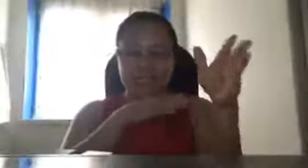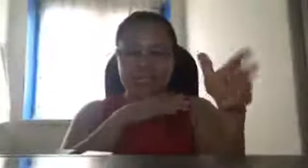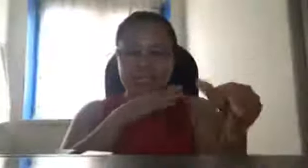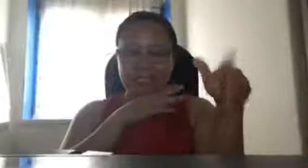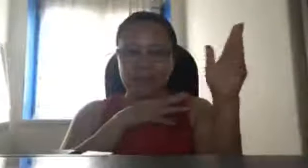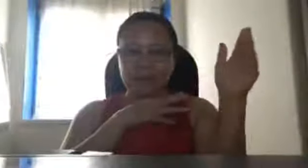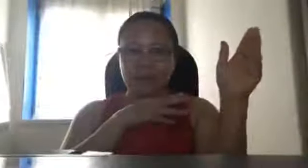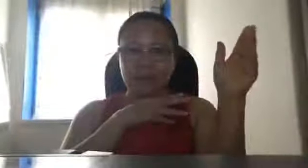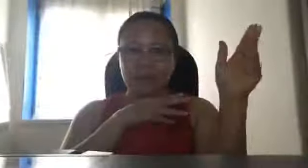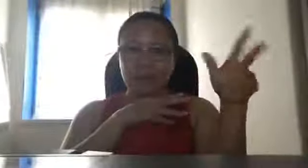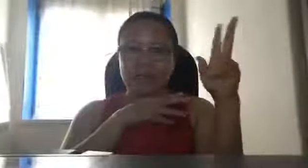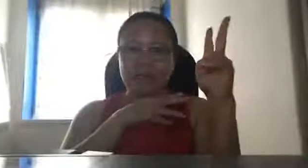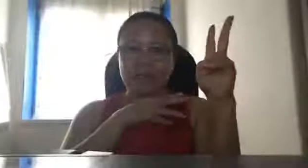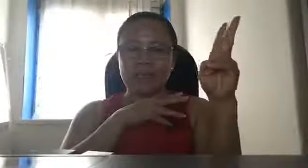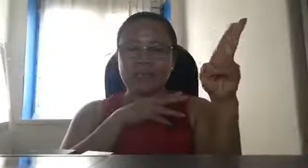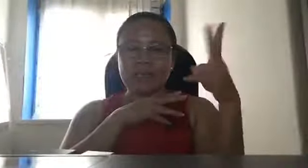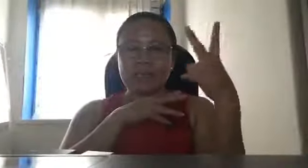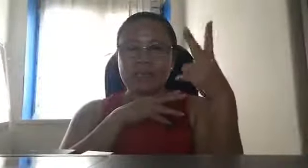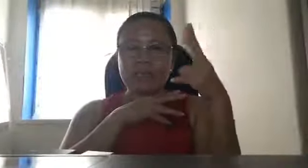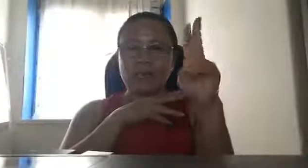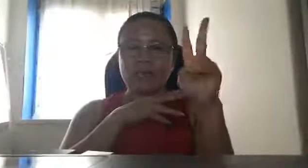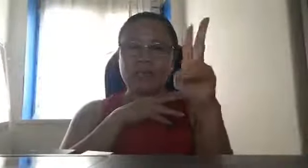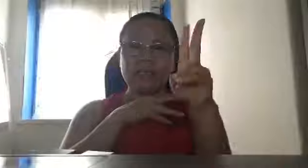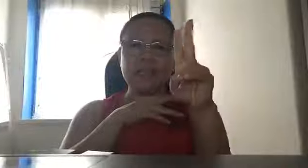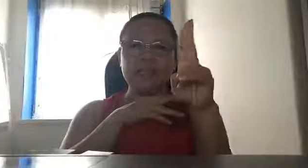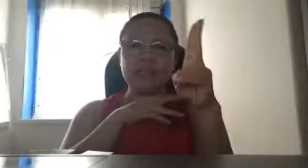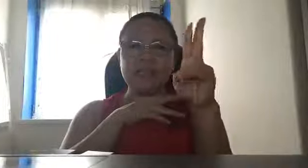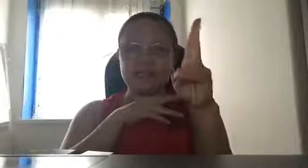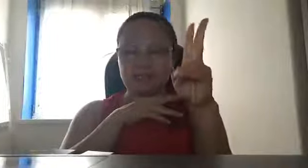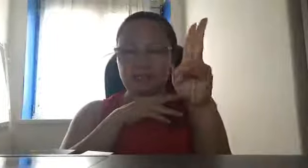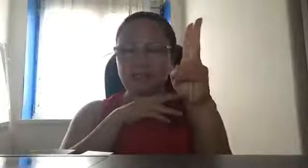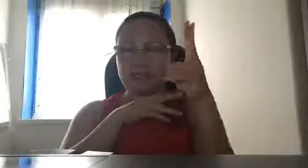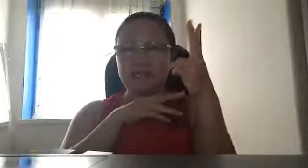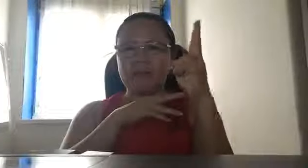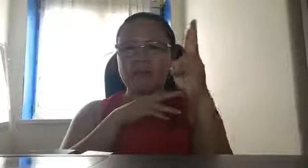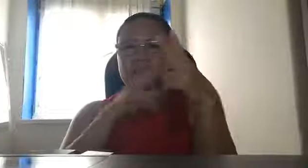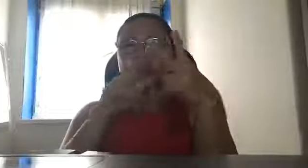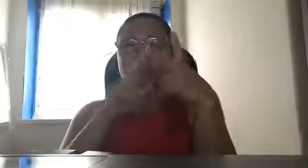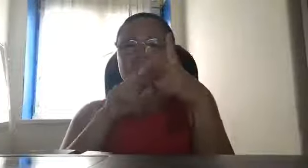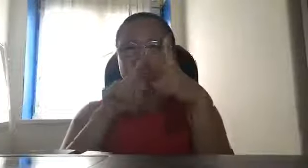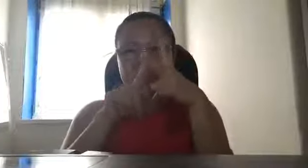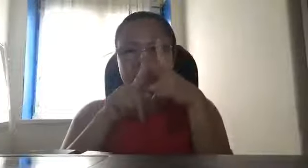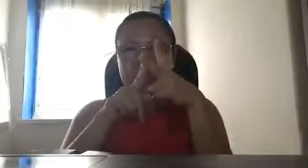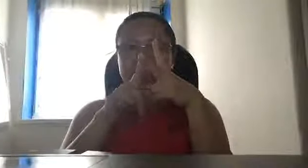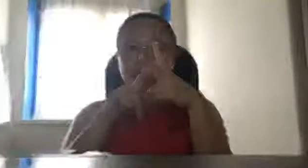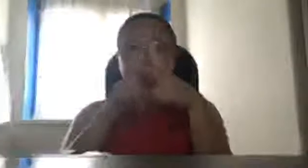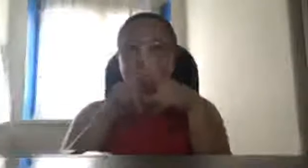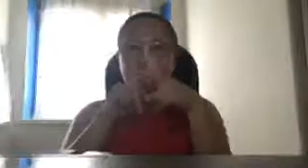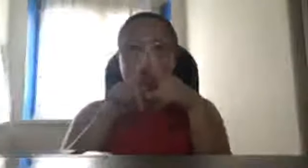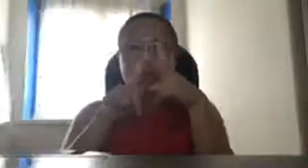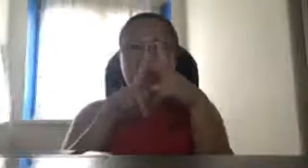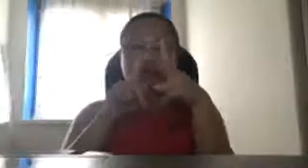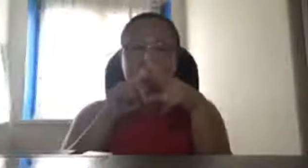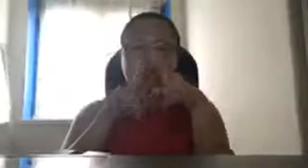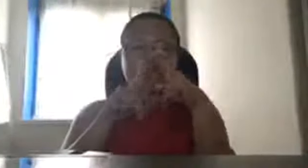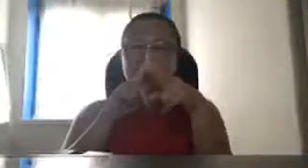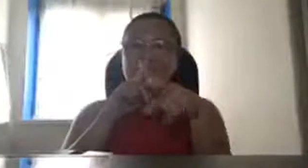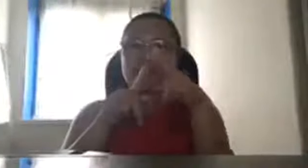china yung submarine dalawa dalawa yata ang submarine ang sabi nila dalawa dalawang klaseng submarine